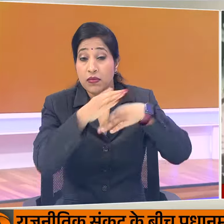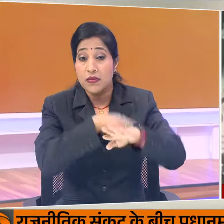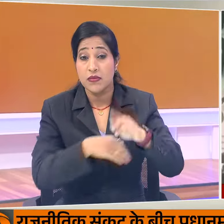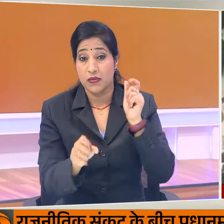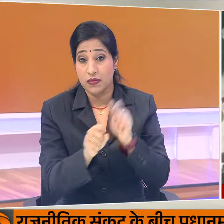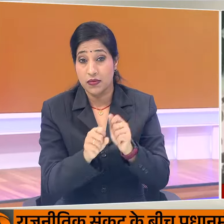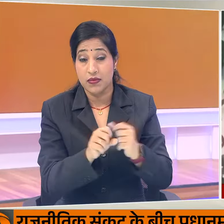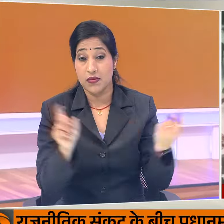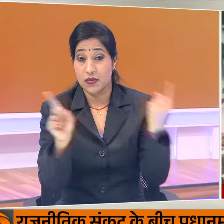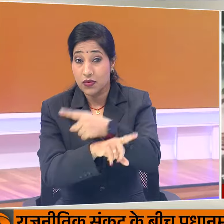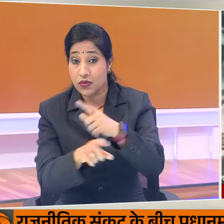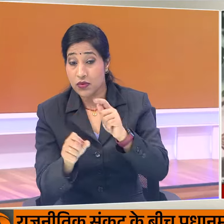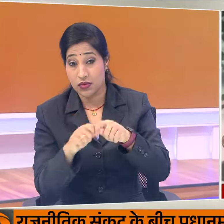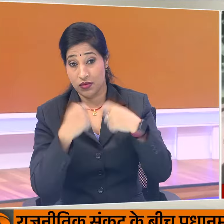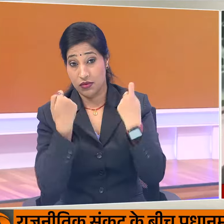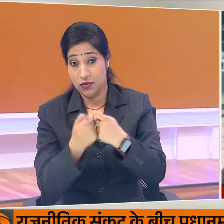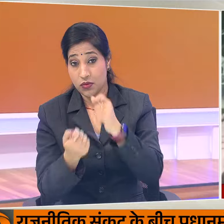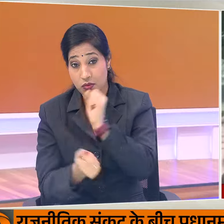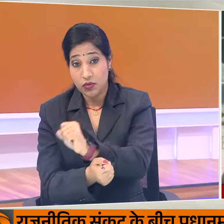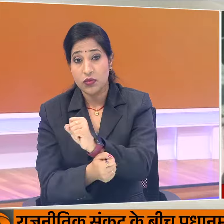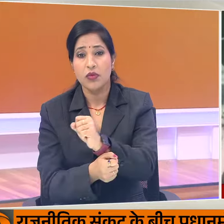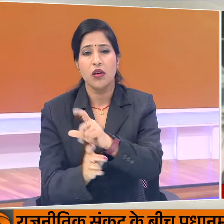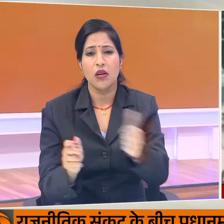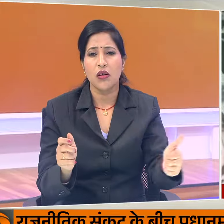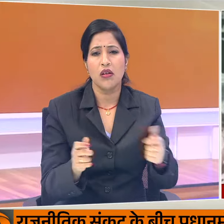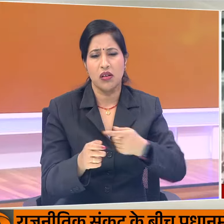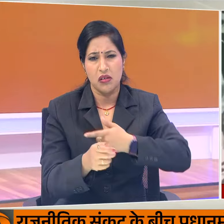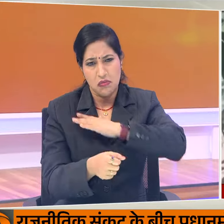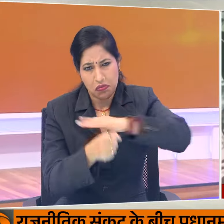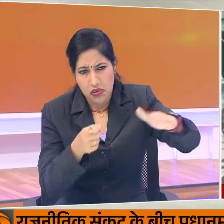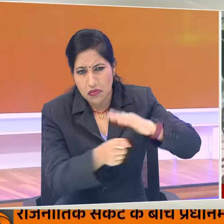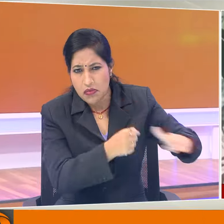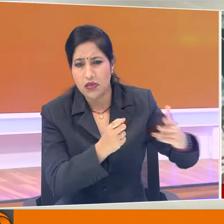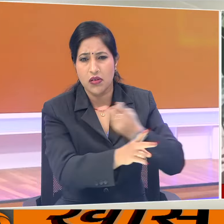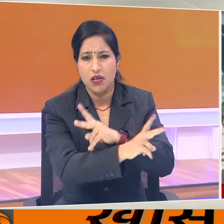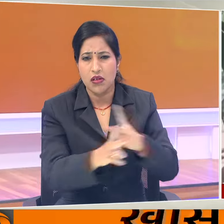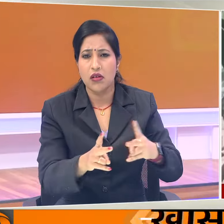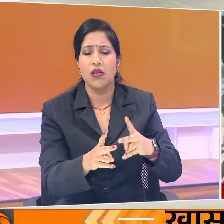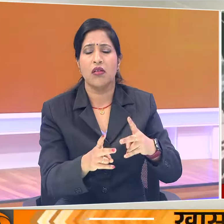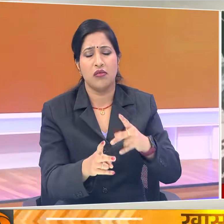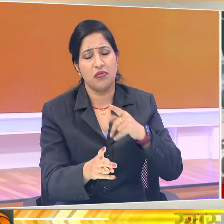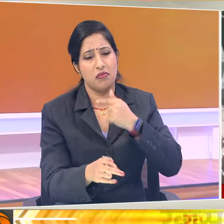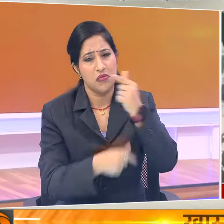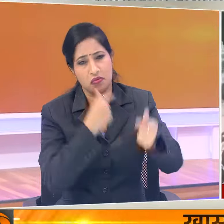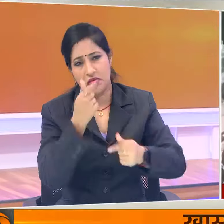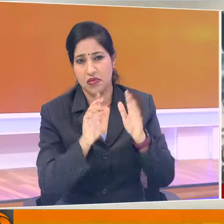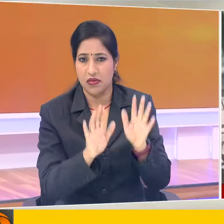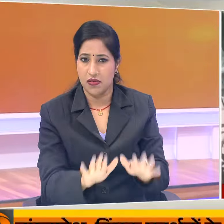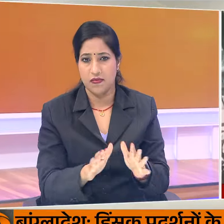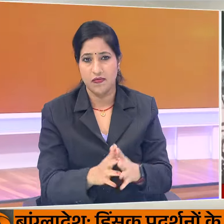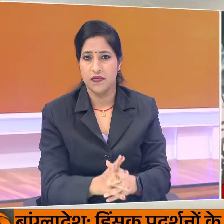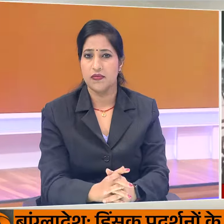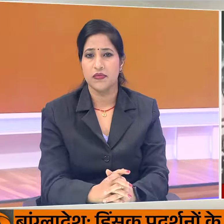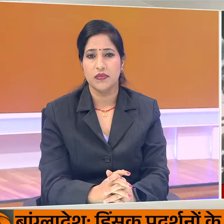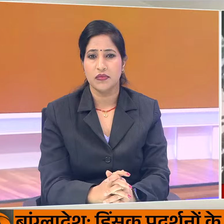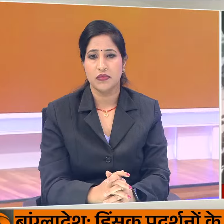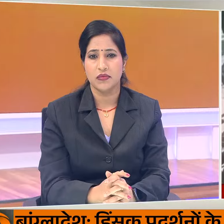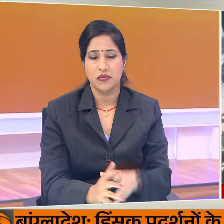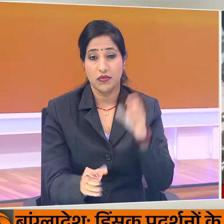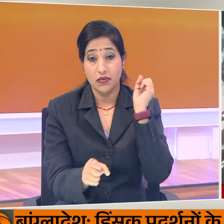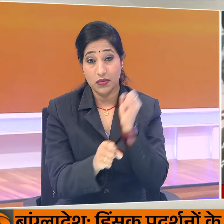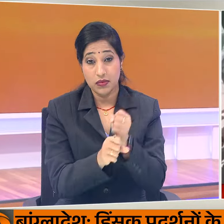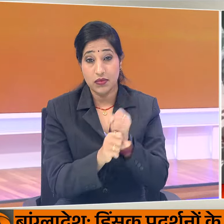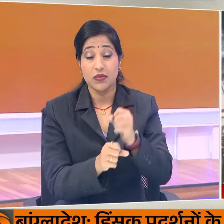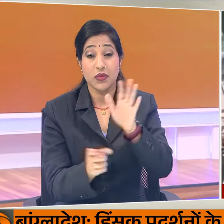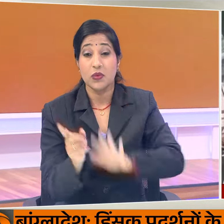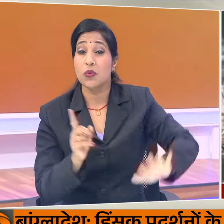विपक्षे कारेकरताओं की गएर नियाईक हत्या तक के आरोप भी शामिल हैं। देश